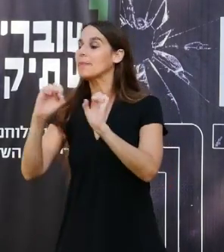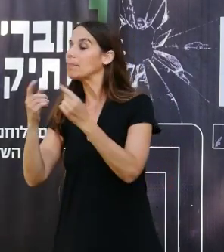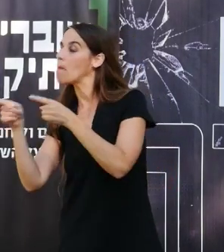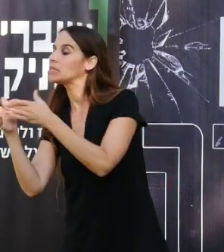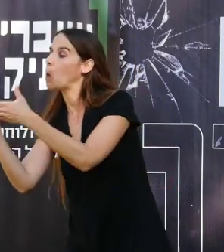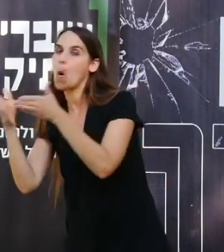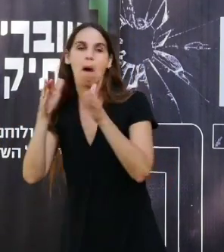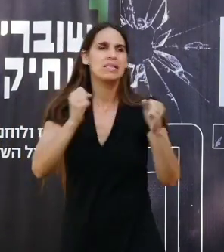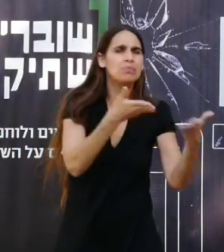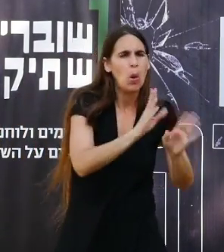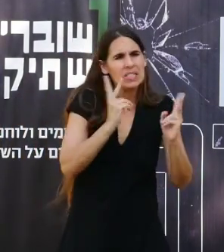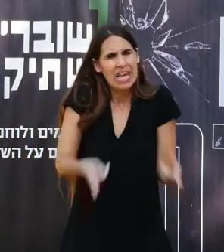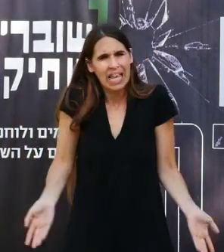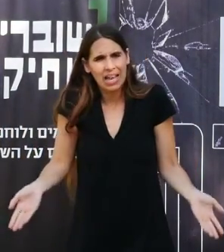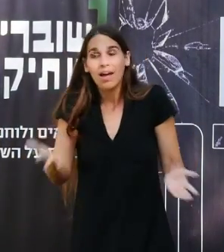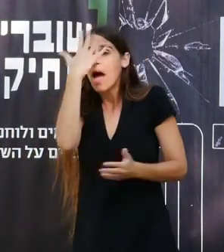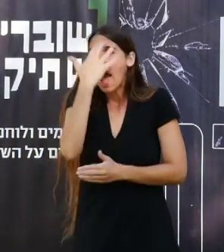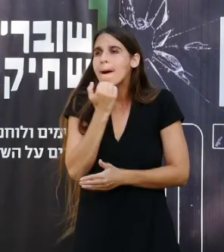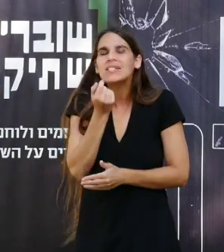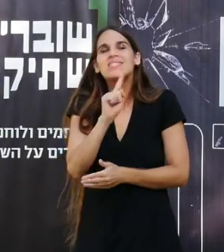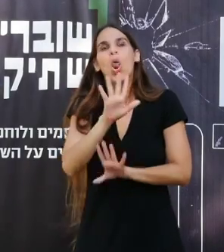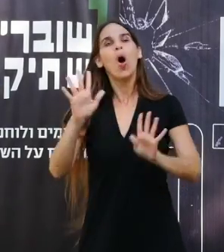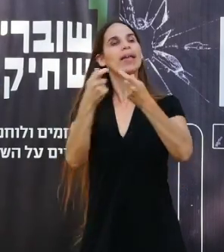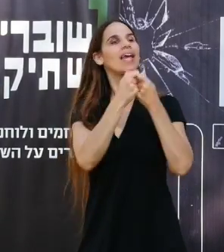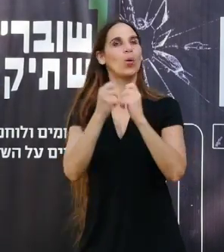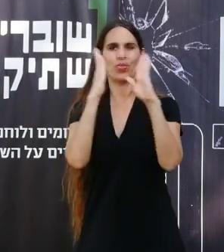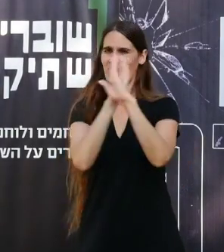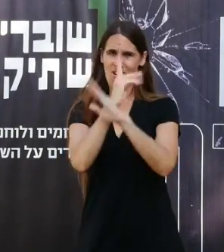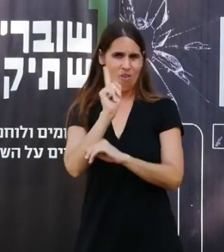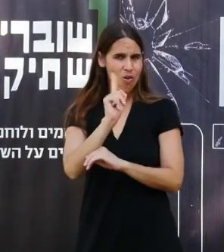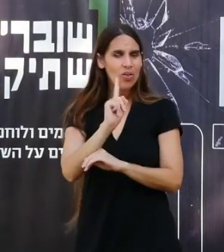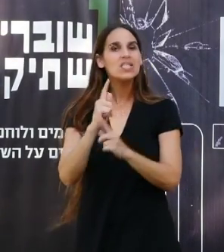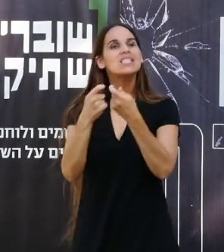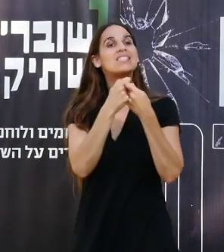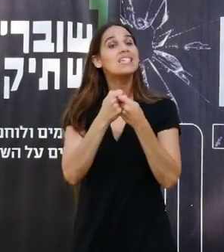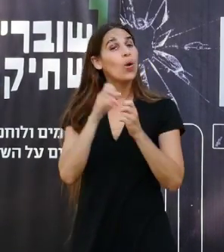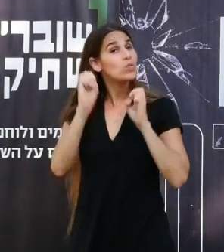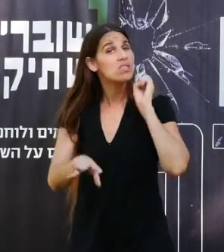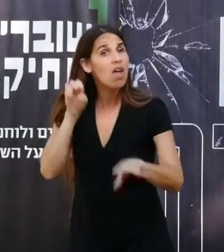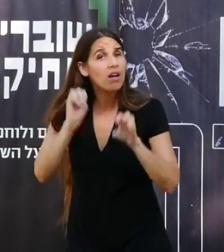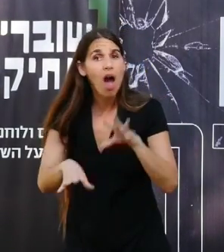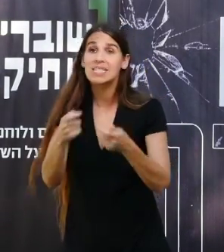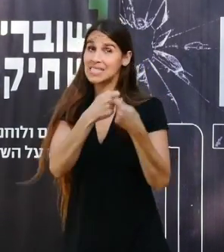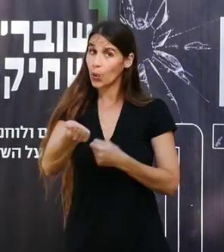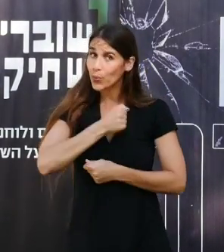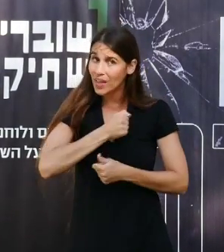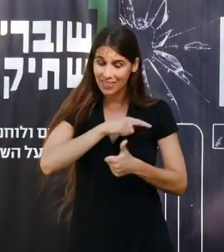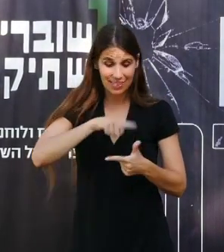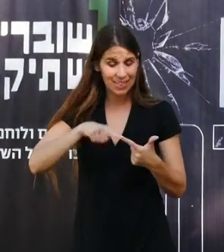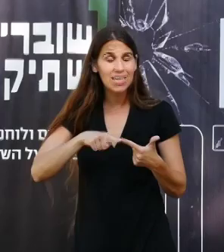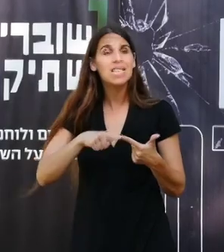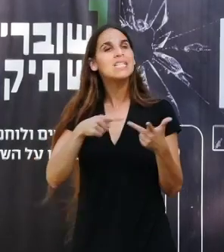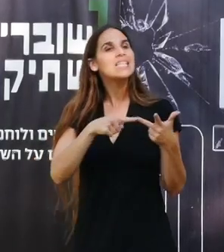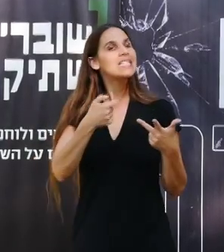אחר החמאס זה לא רק ארגון טרור זה ארגון צדקה וארגון דתי זה